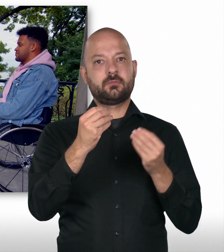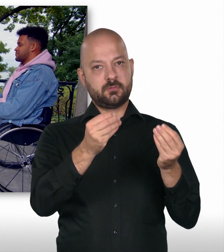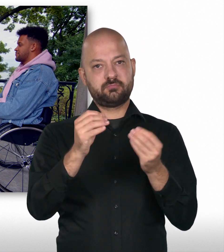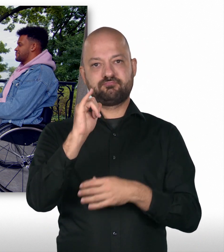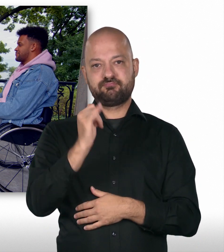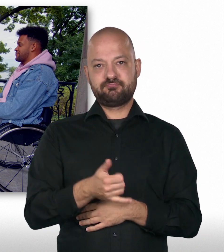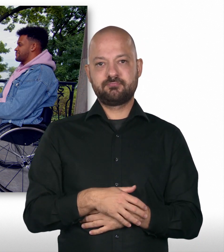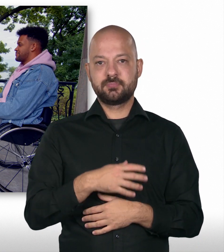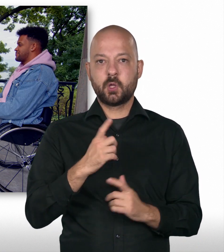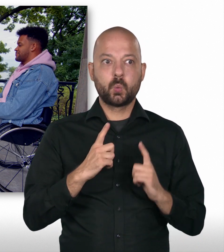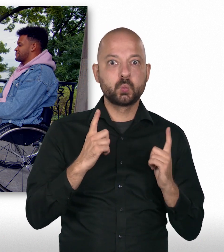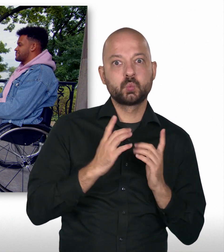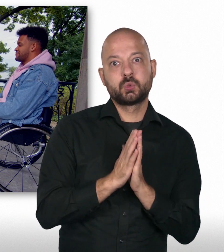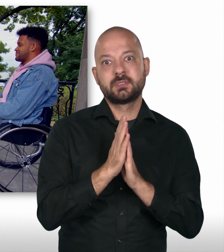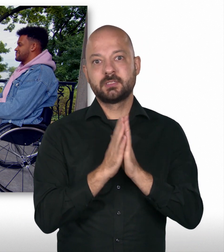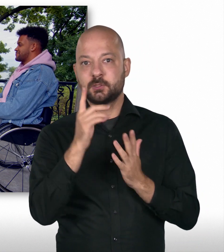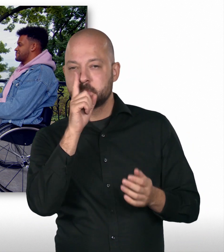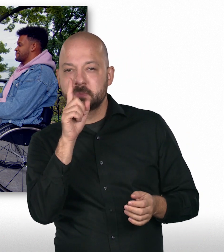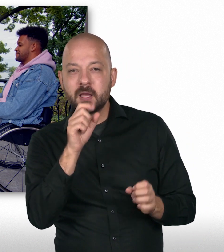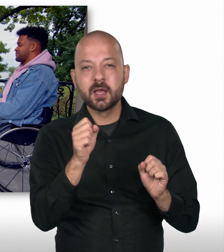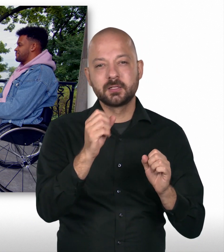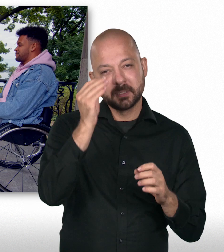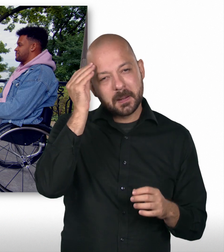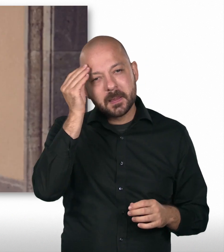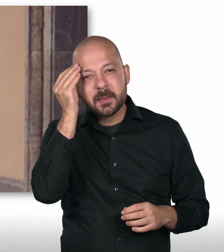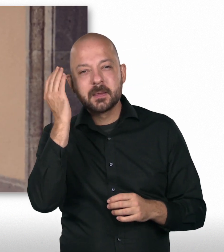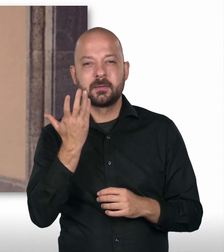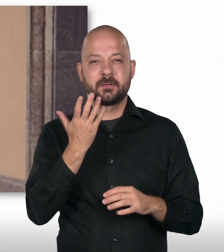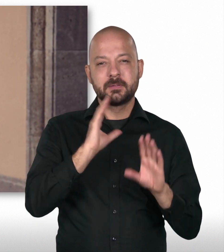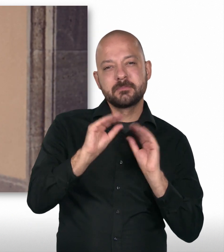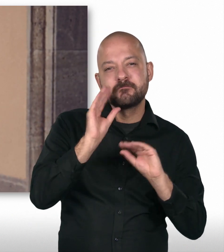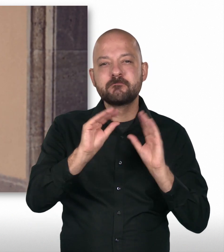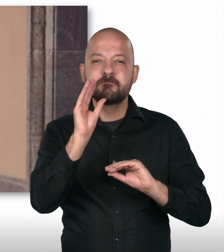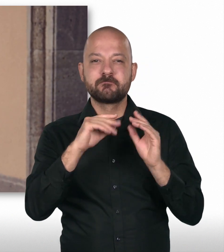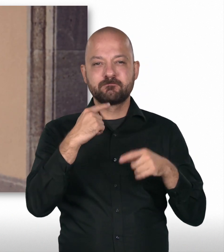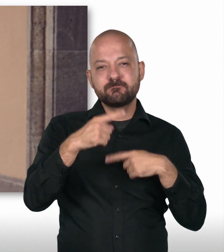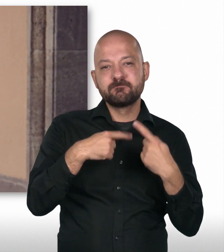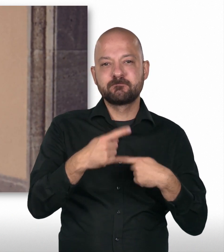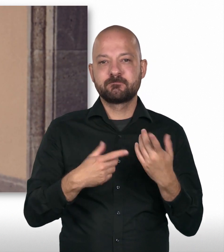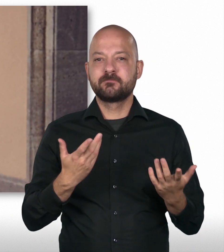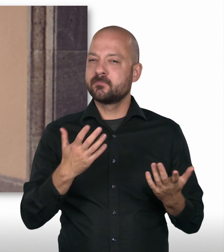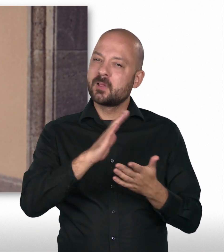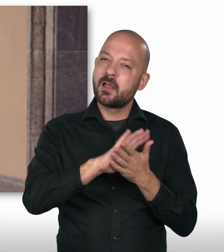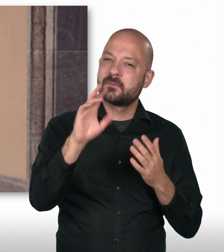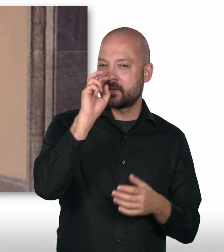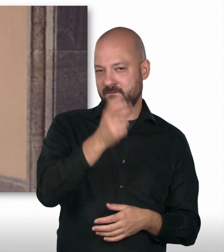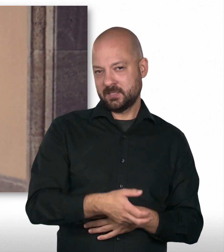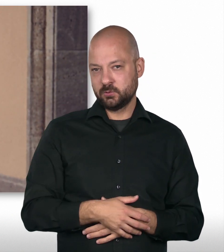mitgeben und jeder, dass es, dass wenn man da echt Bock drauf hat und Lust hat, das zu machen und Spaß daran zu lernen zum